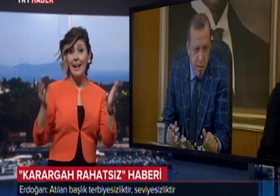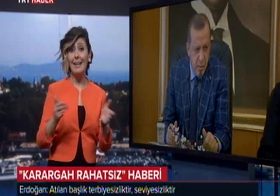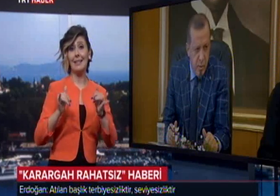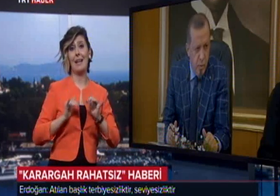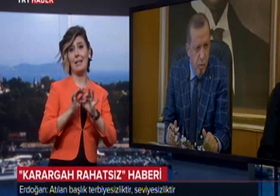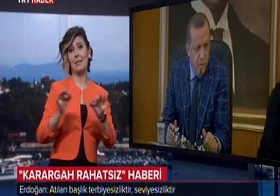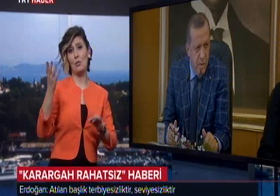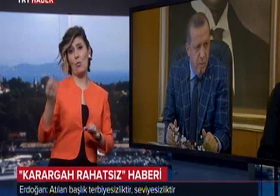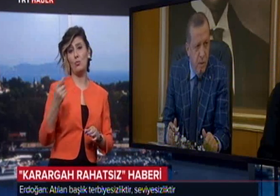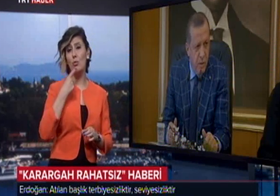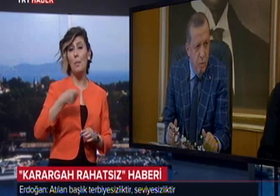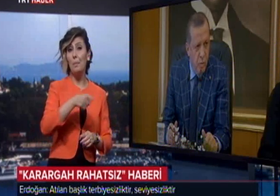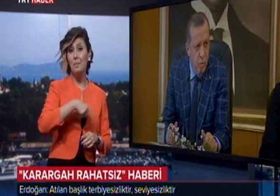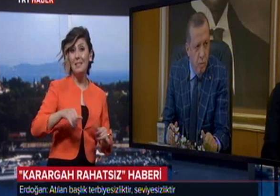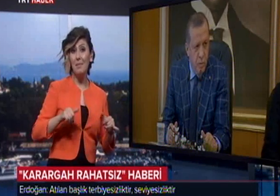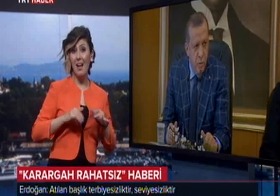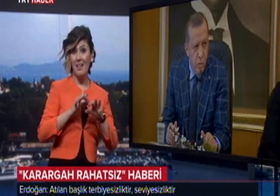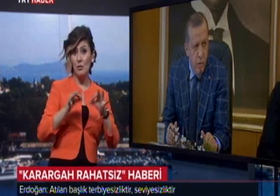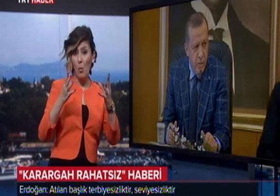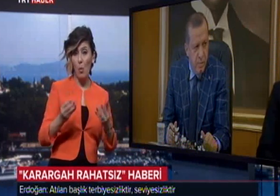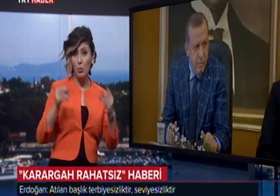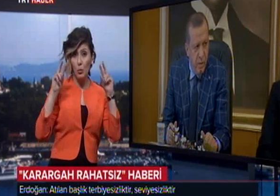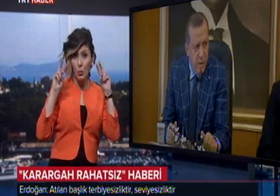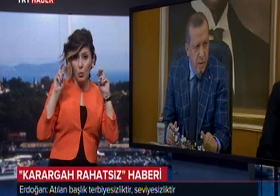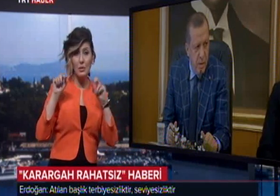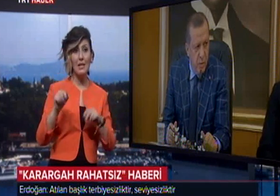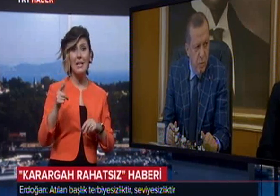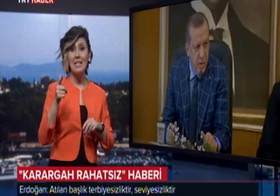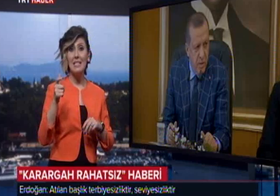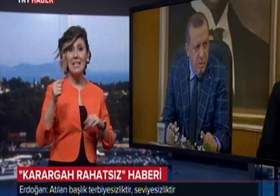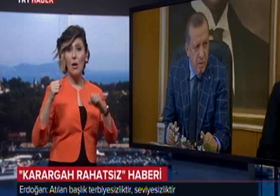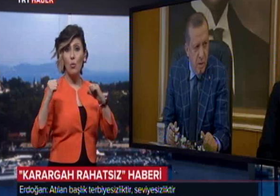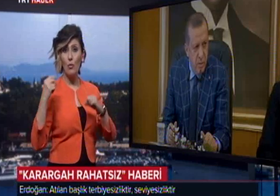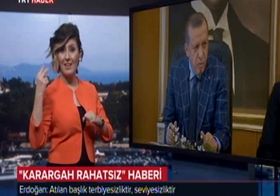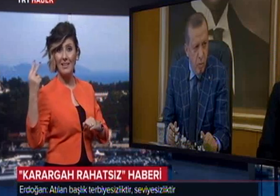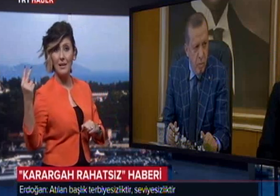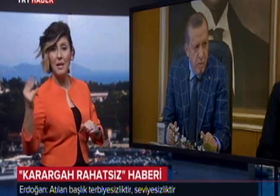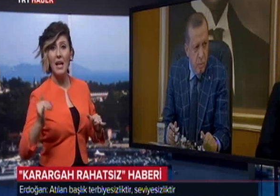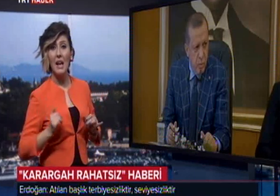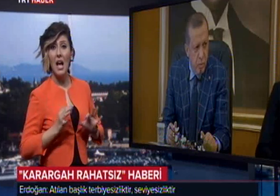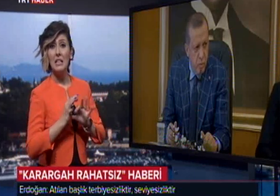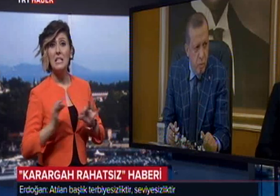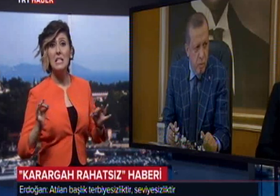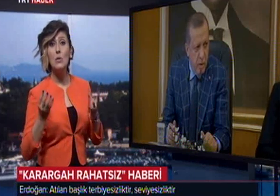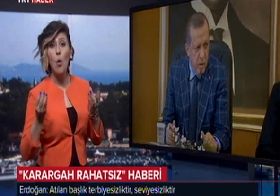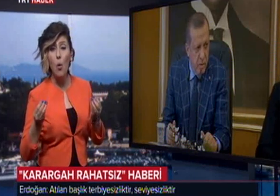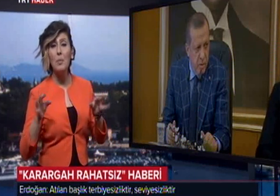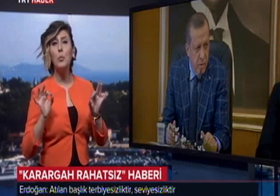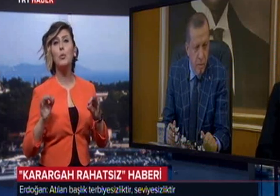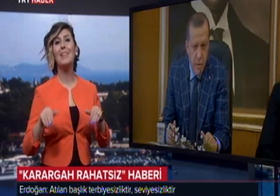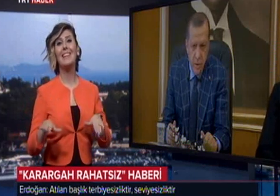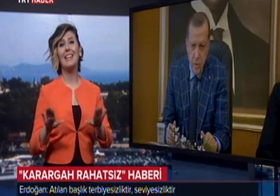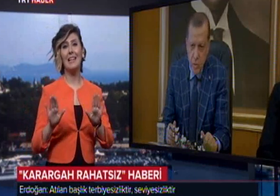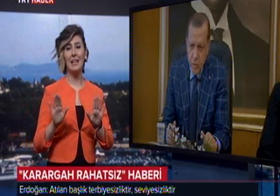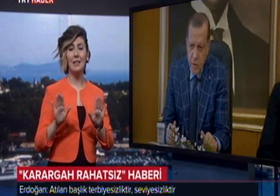rahatsız etmiştir. Çünkü bizim rahatsız olduğumuz bir konudan Silahlı Kuvvetlerimizin rahatsız olmaması mümkün değildir.